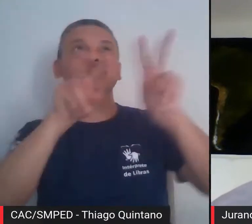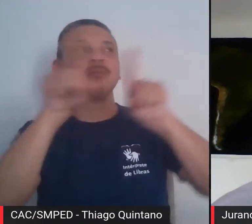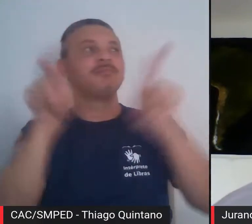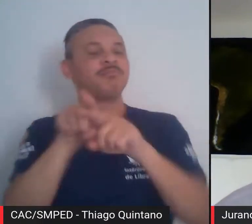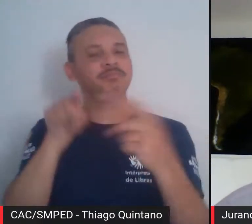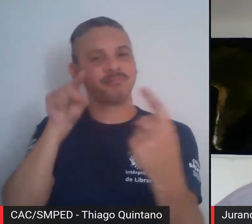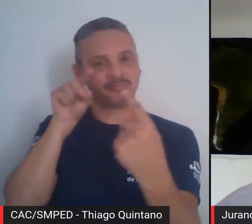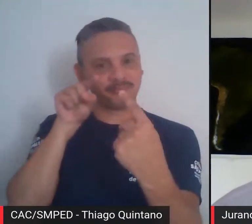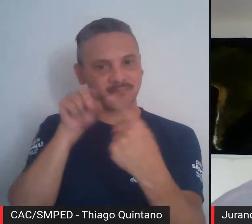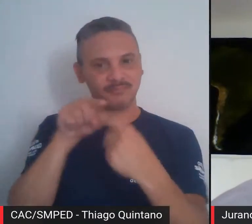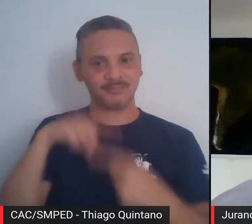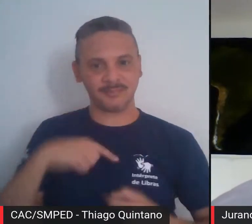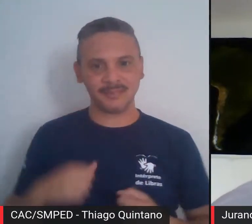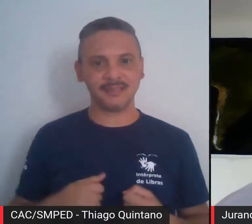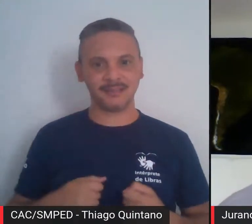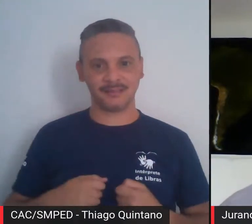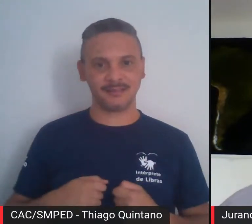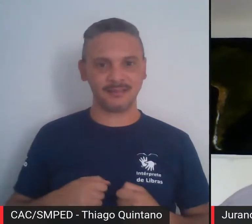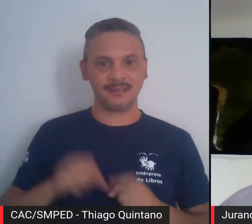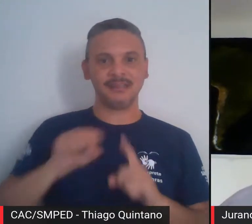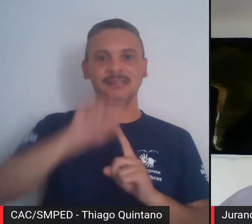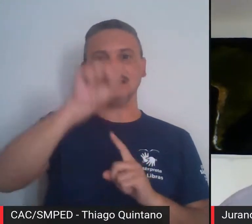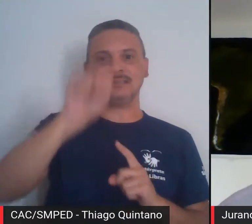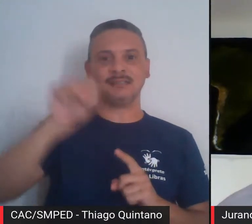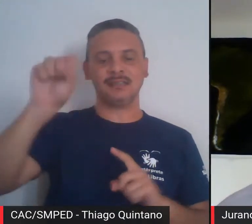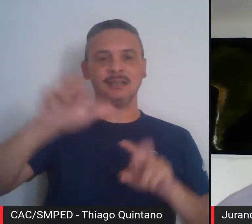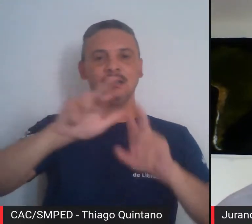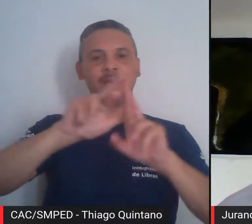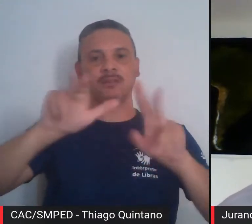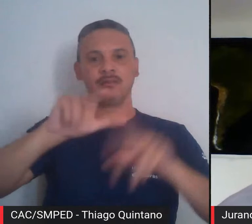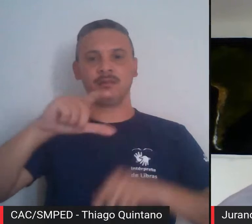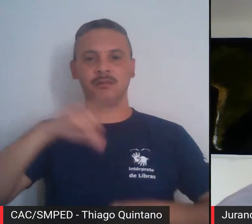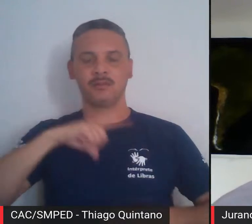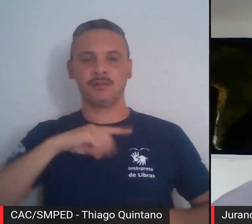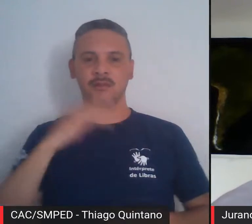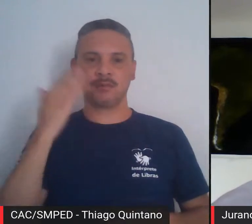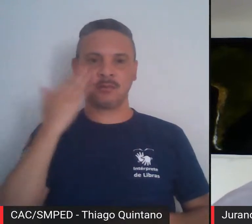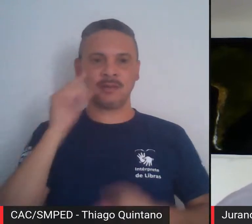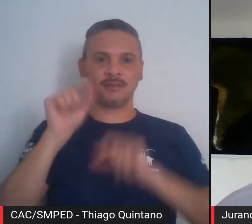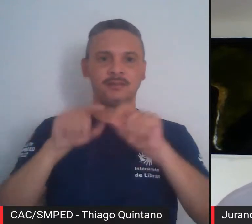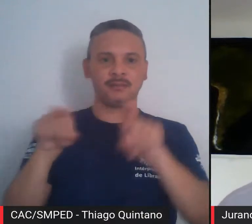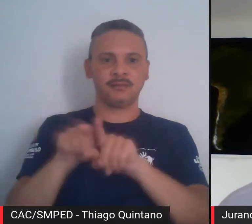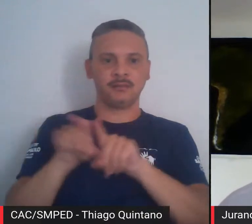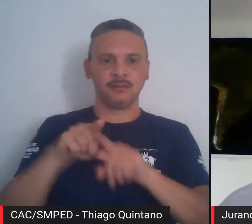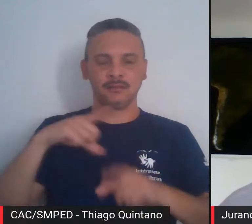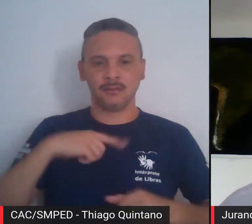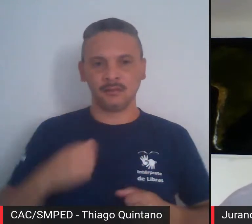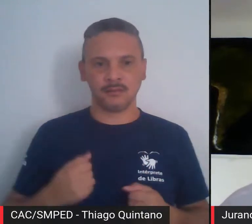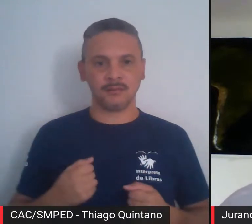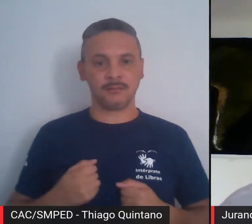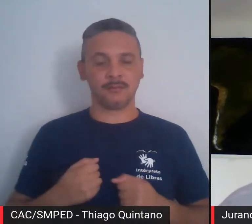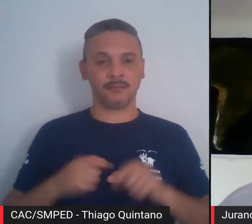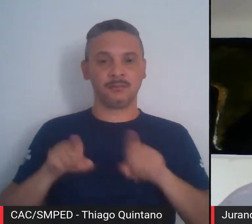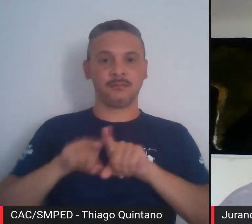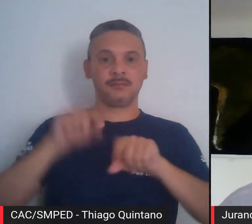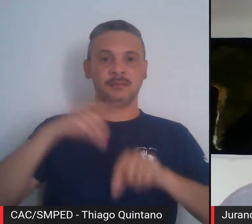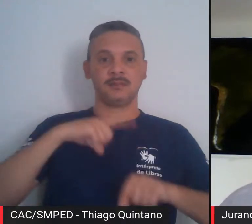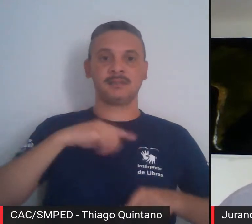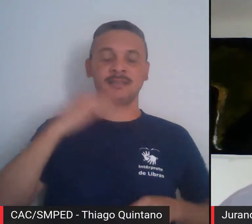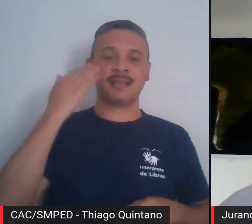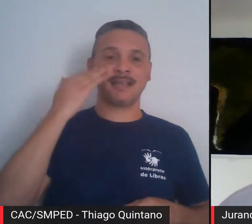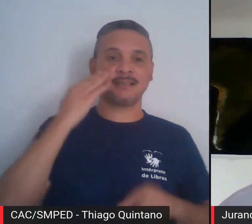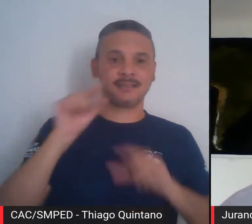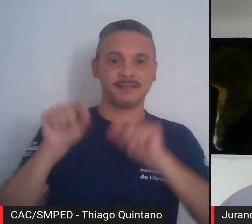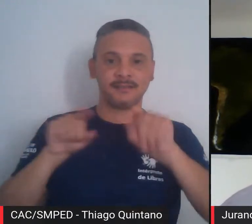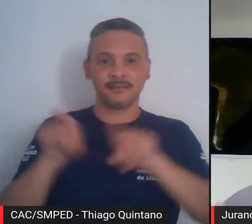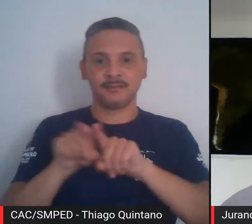Cerca dos Cristais, São Roques, Cerca do Japi, em Jundiaí, Cerca do Votorura, em Araçariguama, são